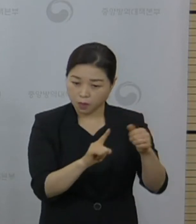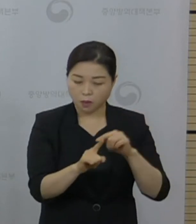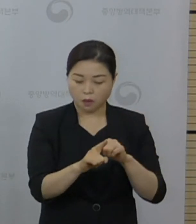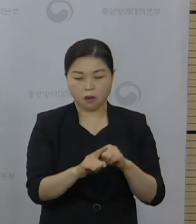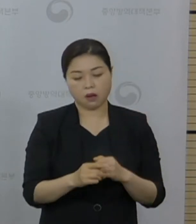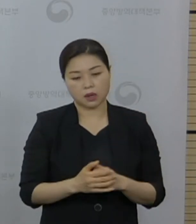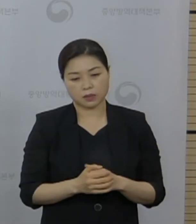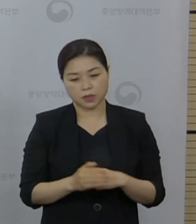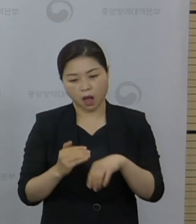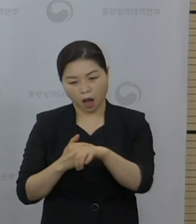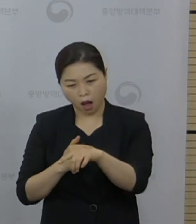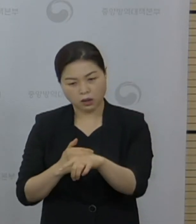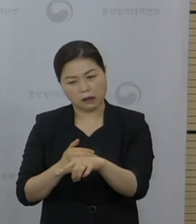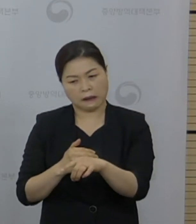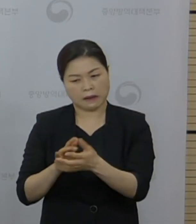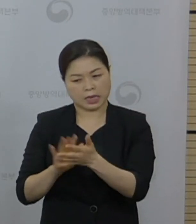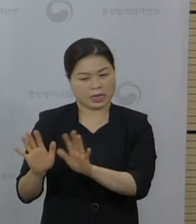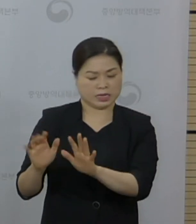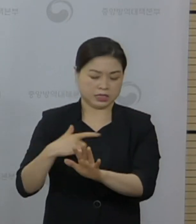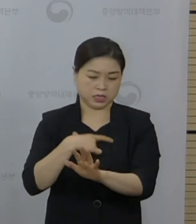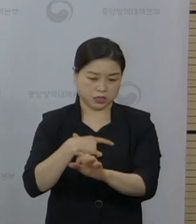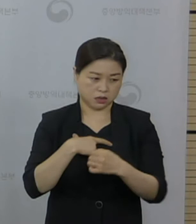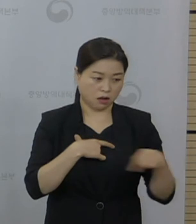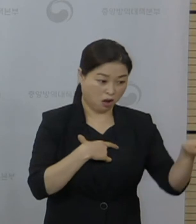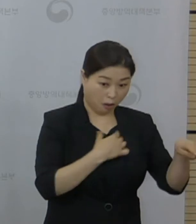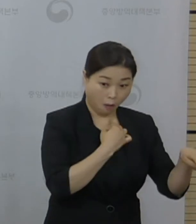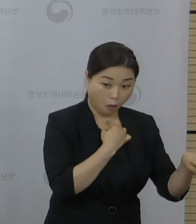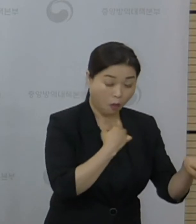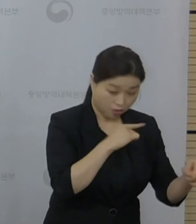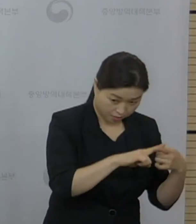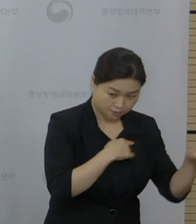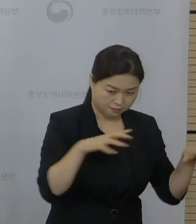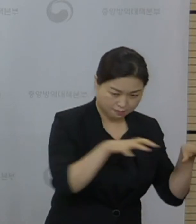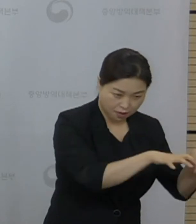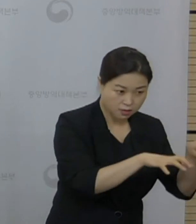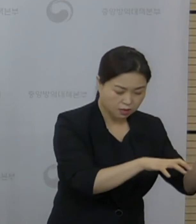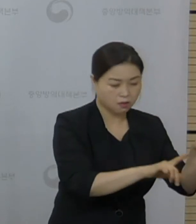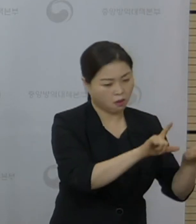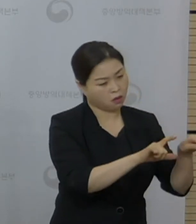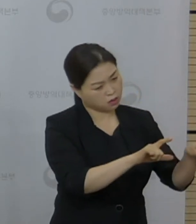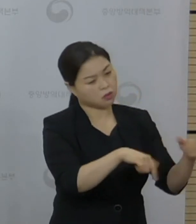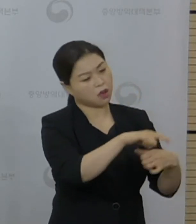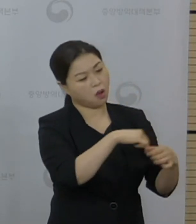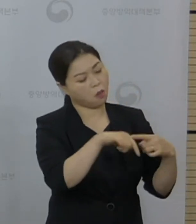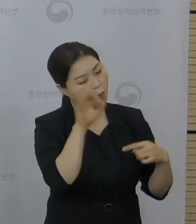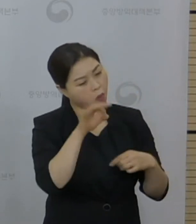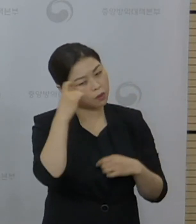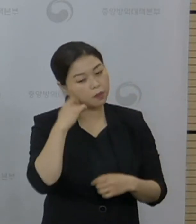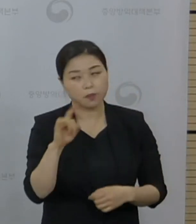일부 백신에 쏠릴 가능성에 대해서 어떻게 생각하는지 궁금하다는 질문 주셨습니다.